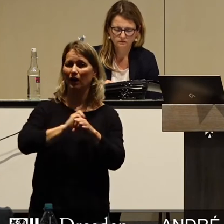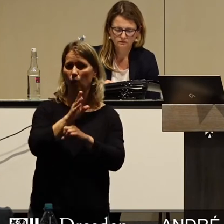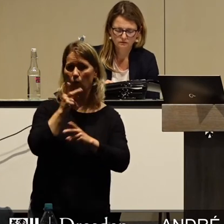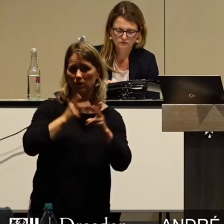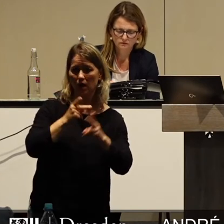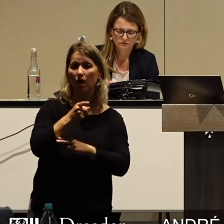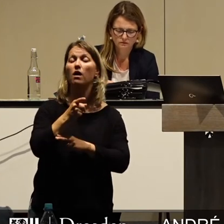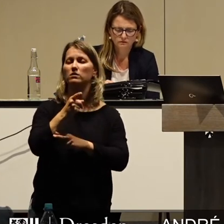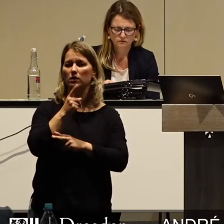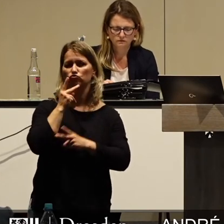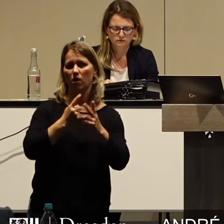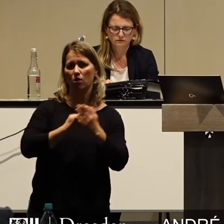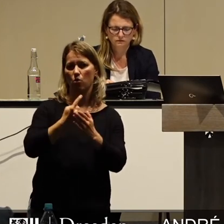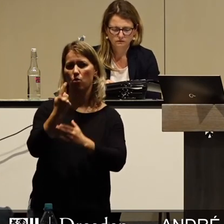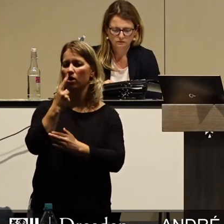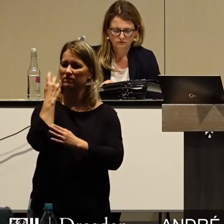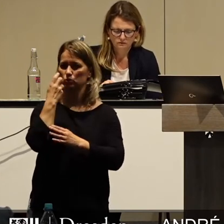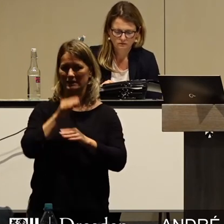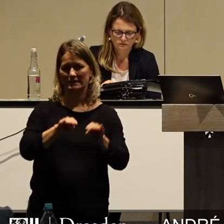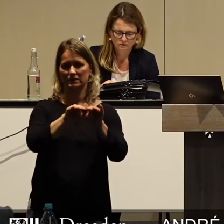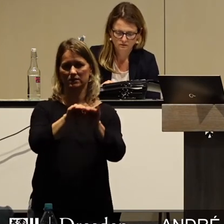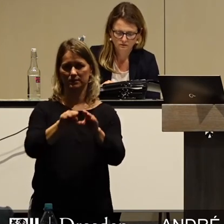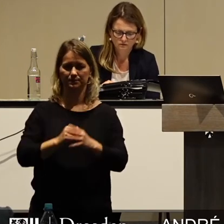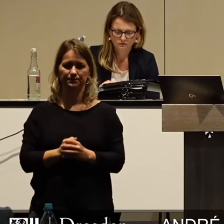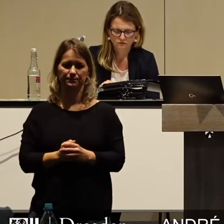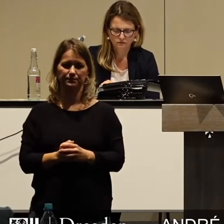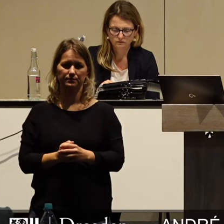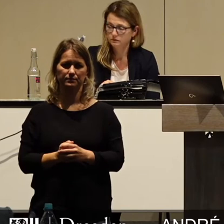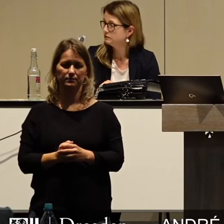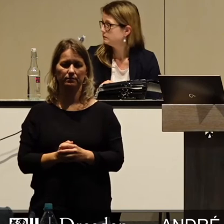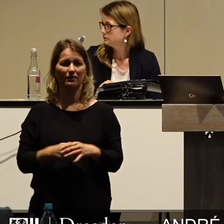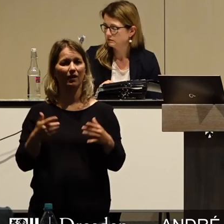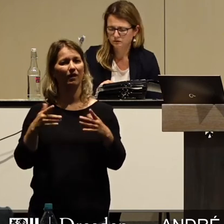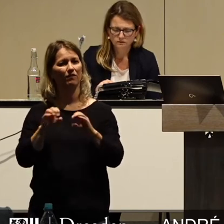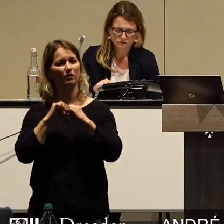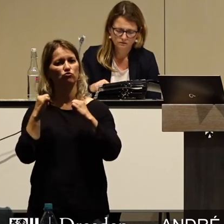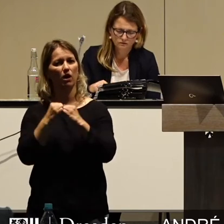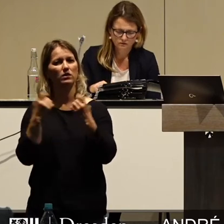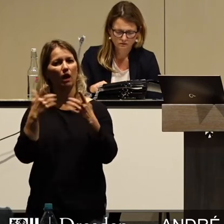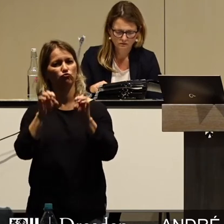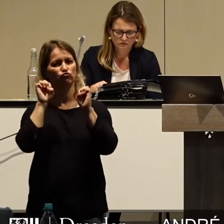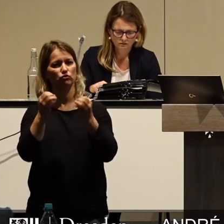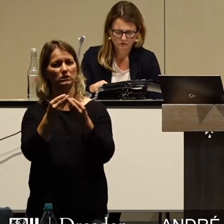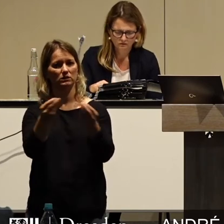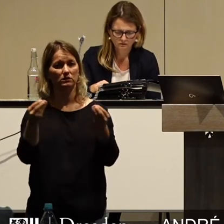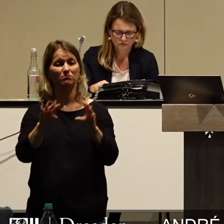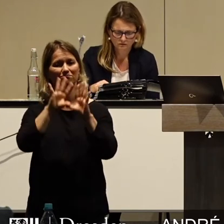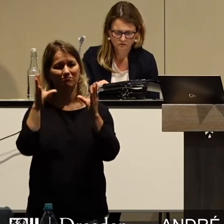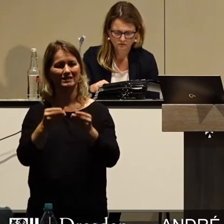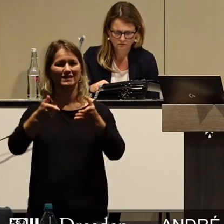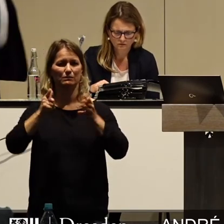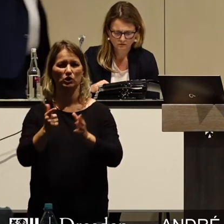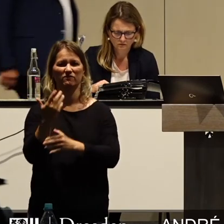bekämpfen. Der Freistaat hat einen Schutzschirm im Umfang von 750